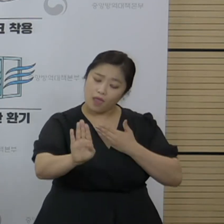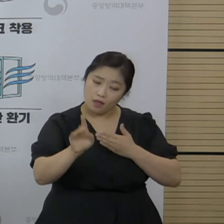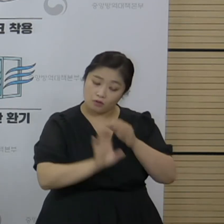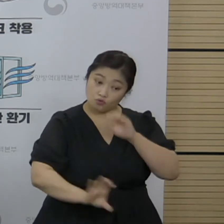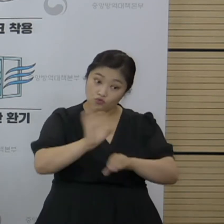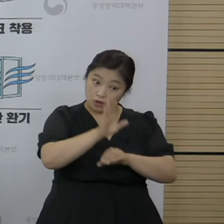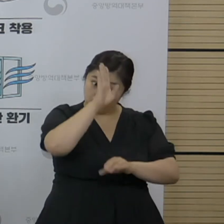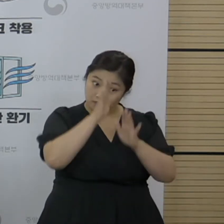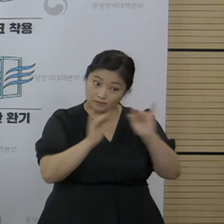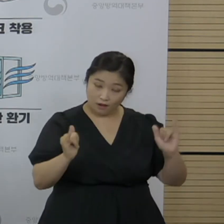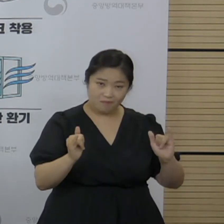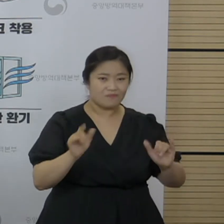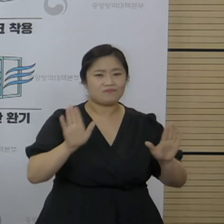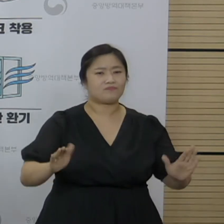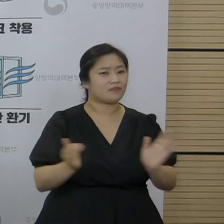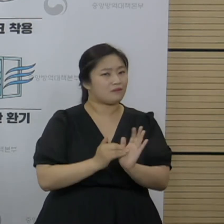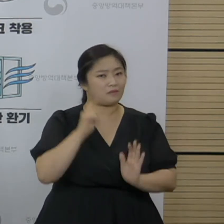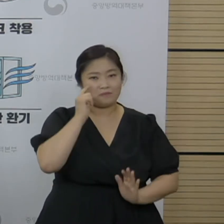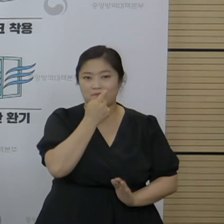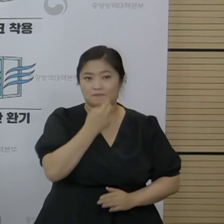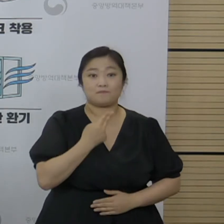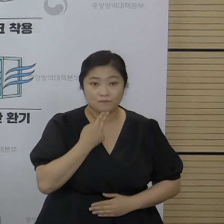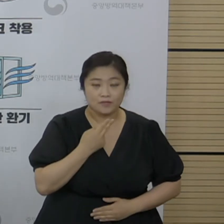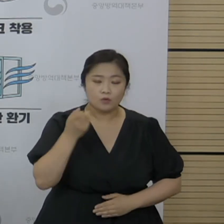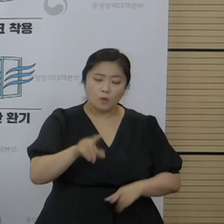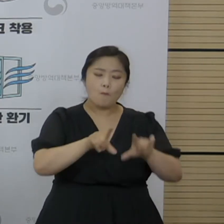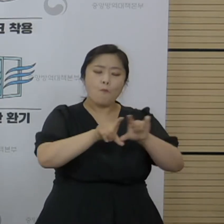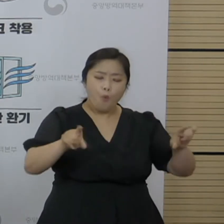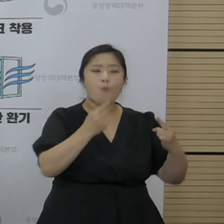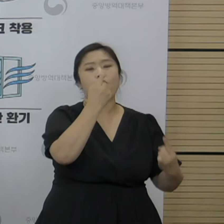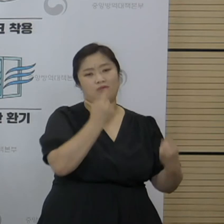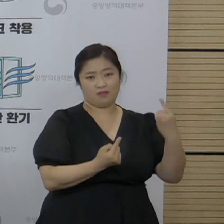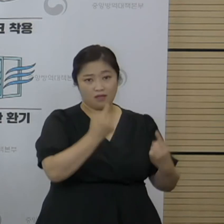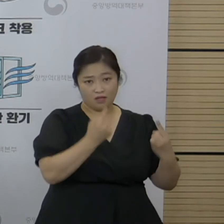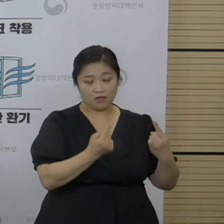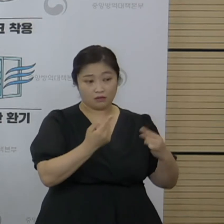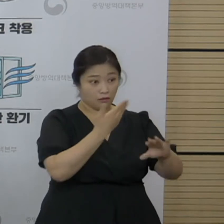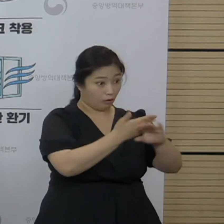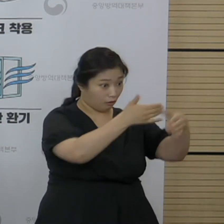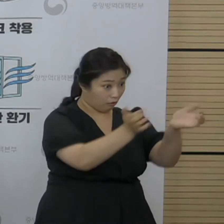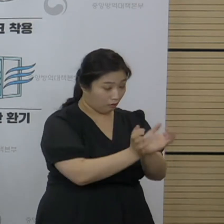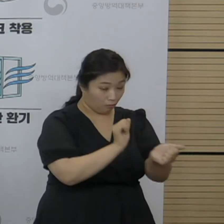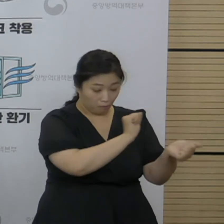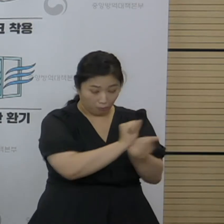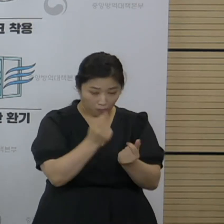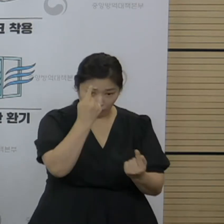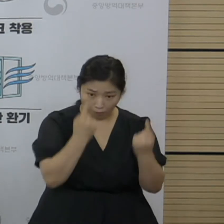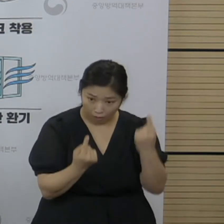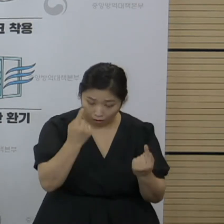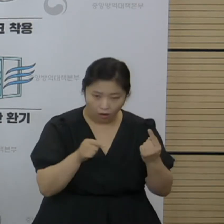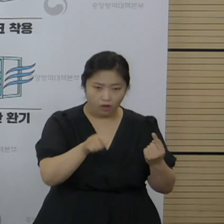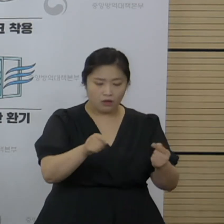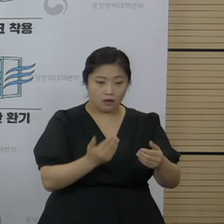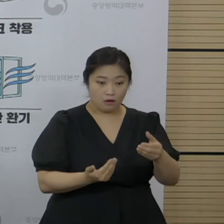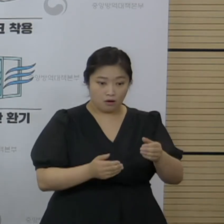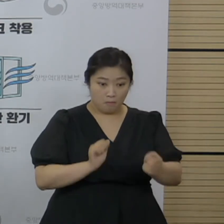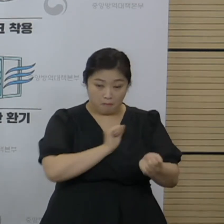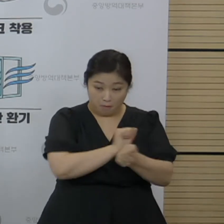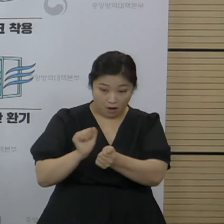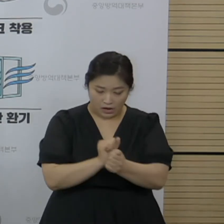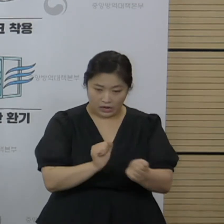추가 환자 발생은 현재는 없는 상황이고 평소보다는 다른 집단 사례에 비해서는 발생 기간은